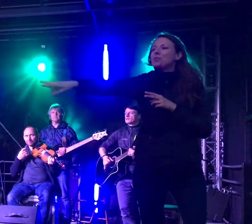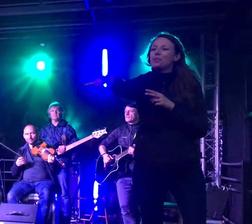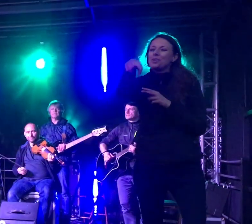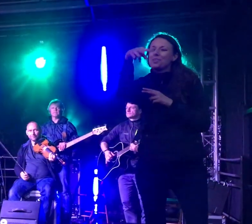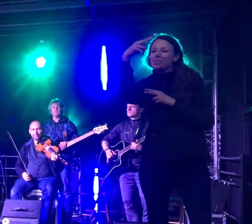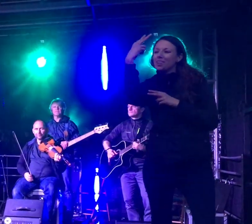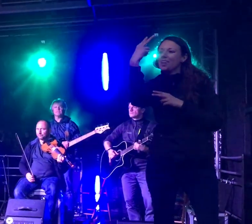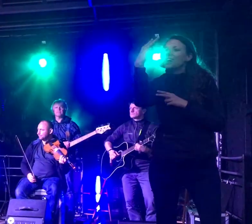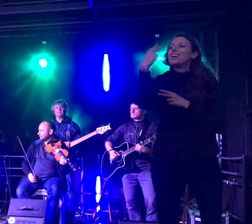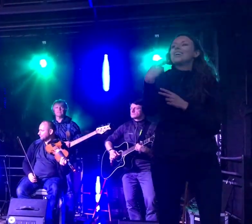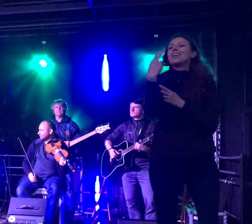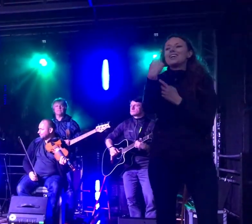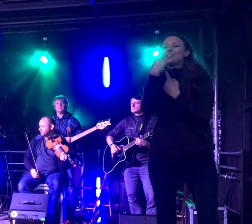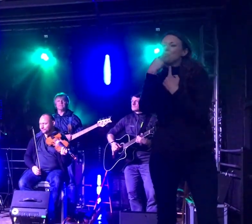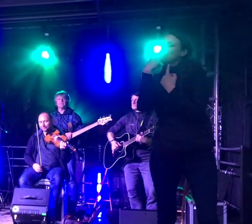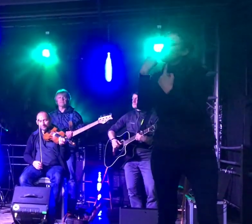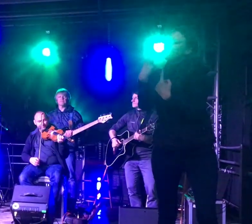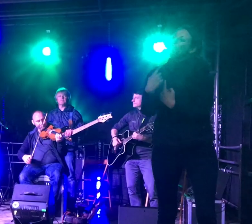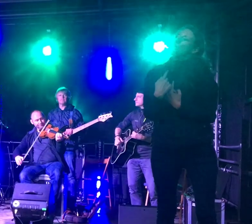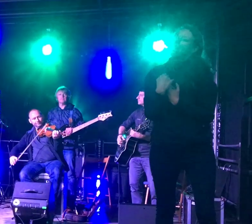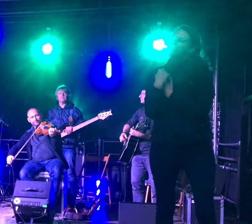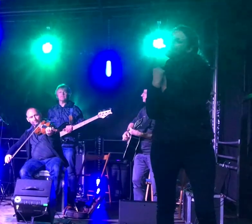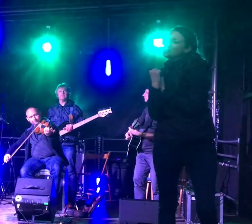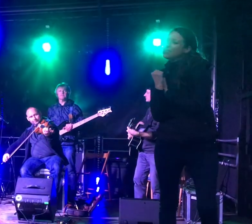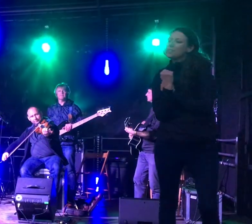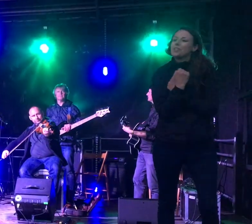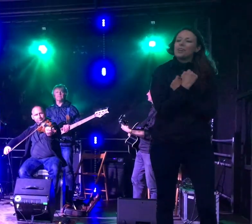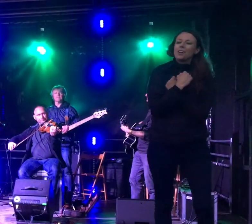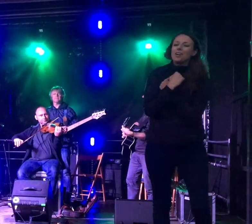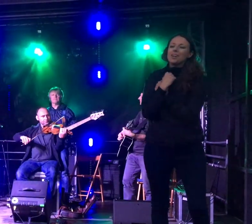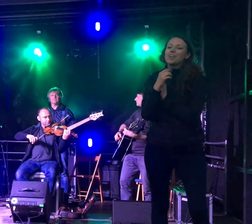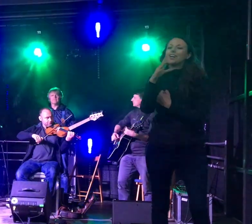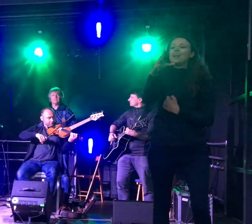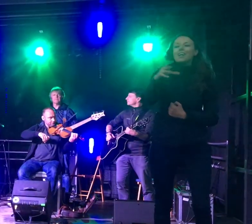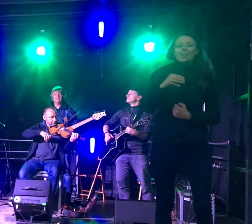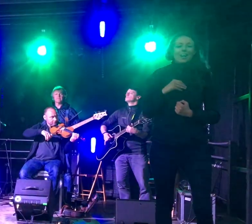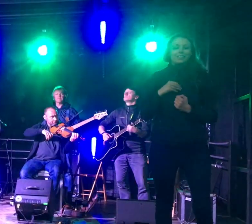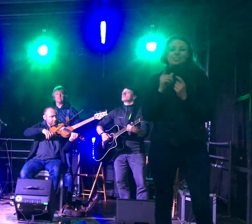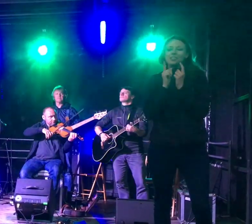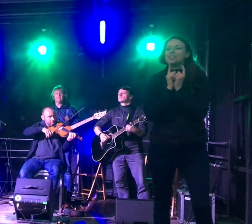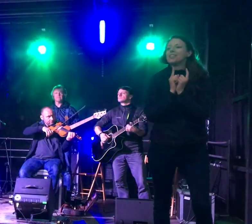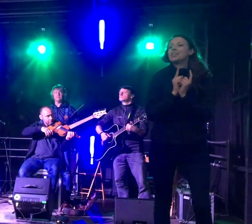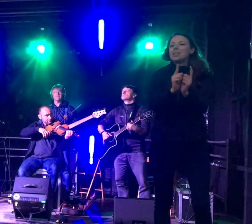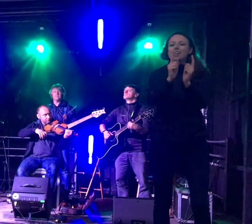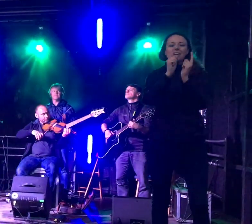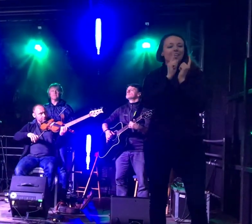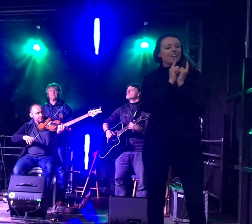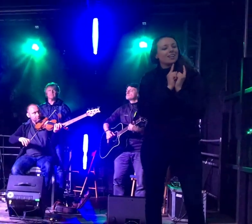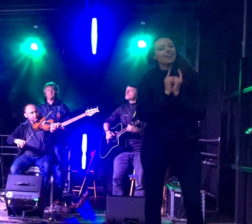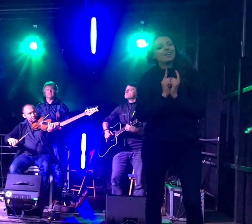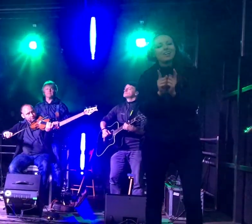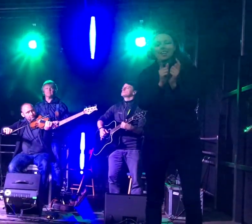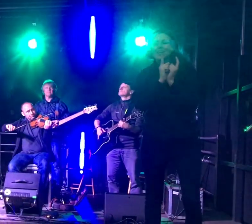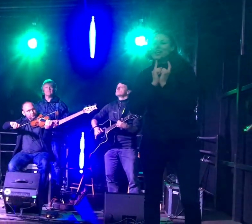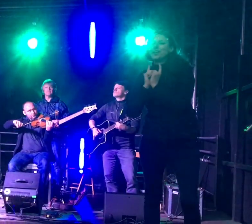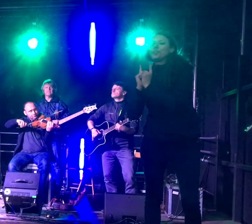kocham nie I pójdę z nim przez morza Łąk, gdzie